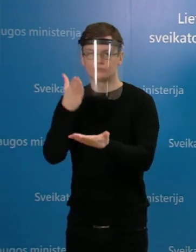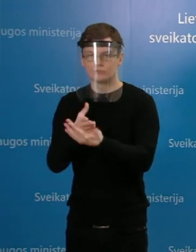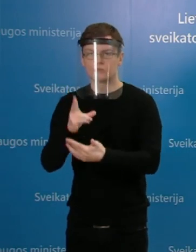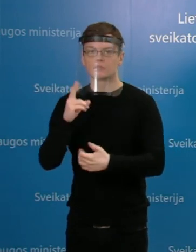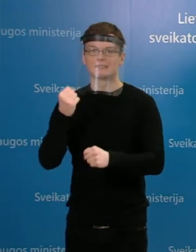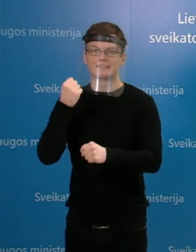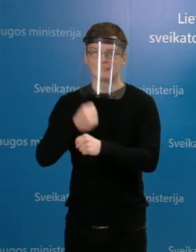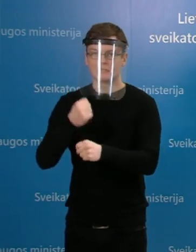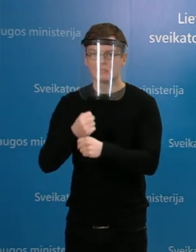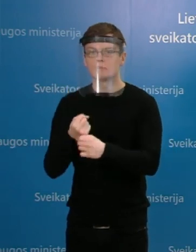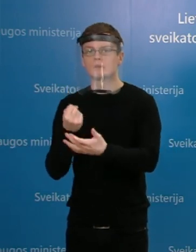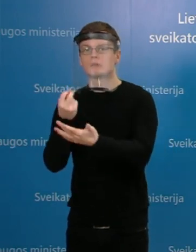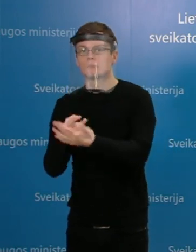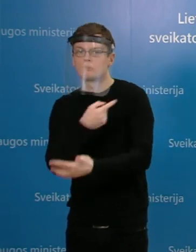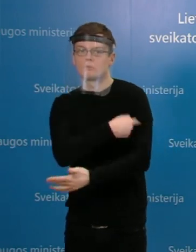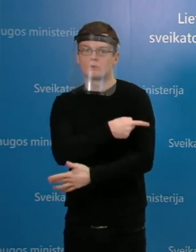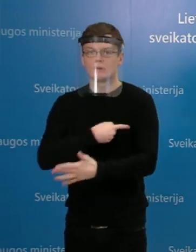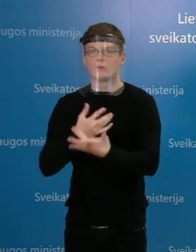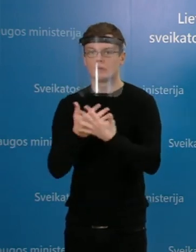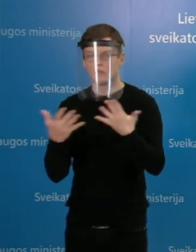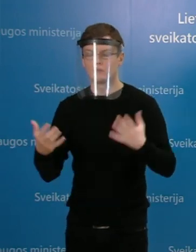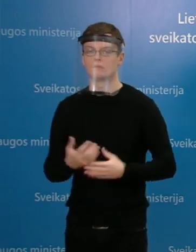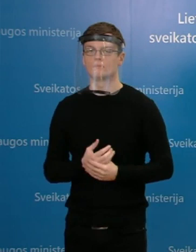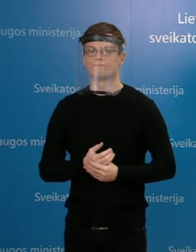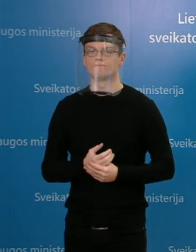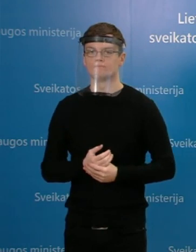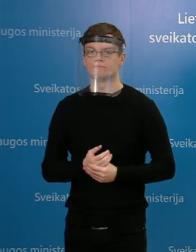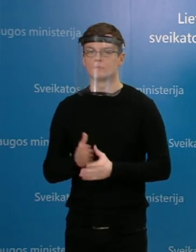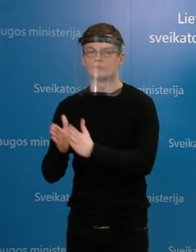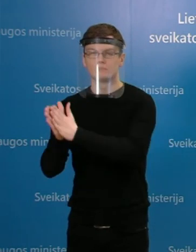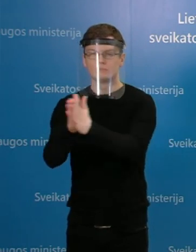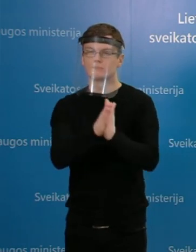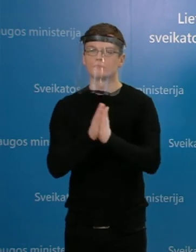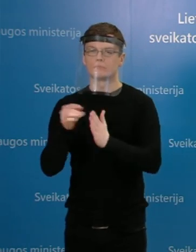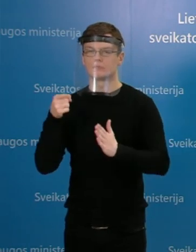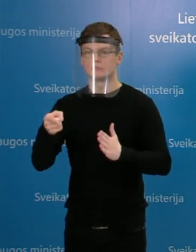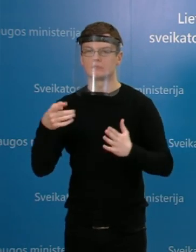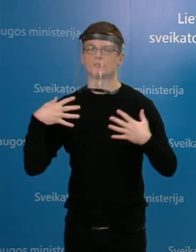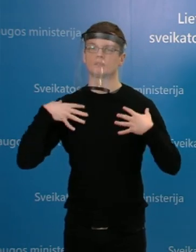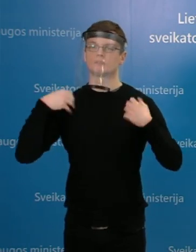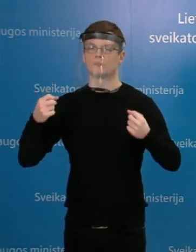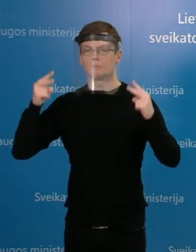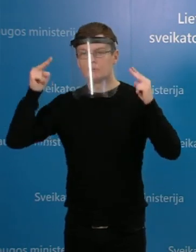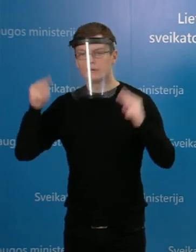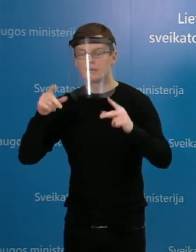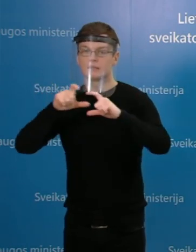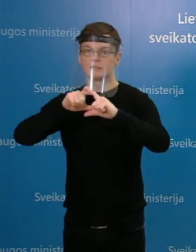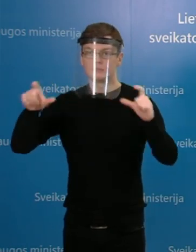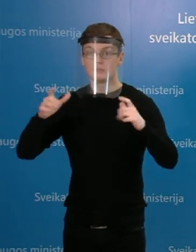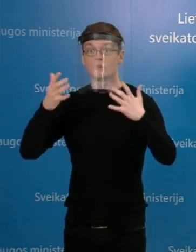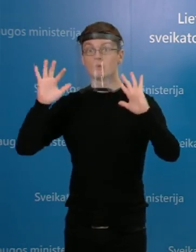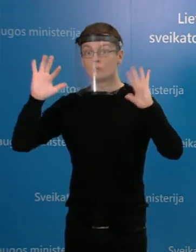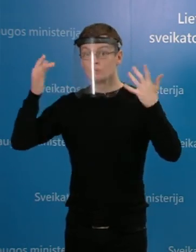įstaigose, bet vis tik mes prašytume sveikatos priežiūros įstaigų atstovus. Jeigu jūs žinote, kad